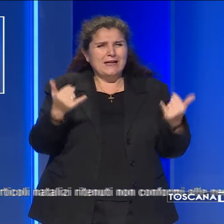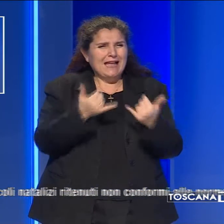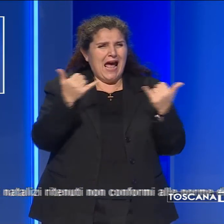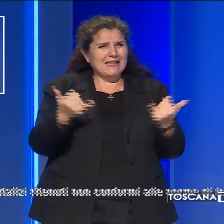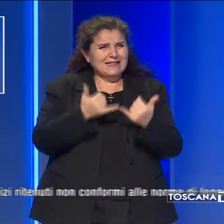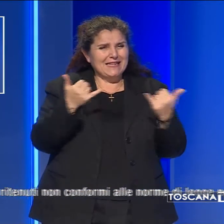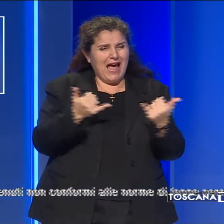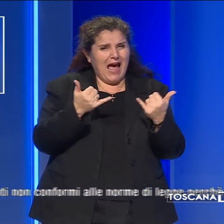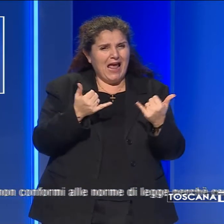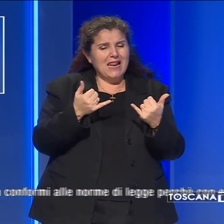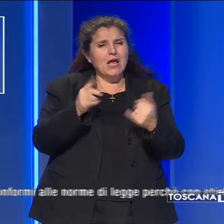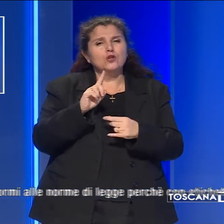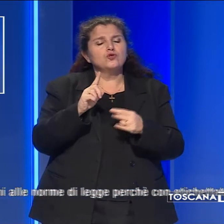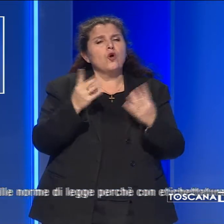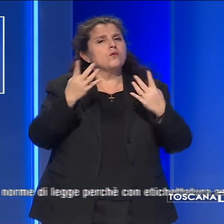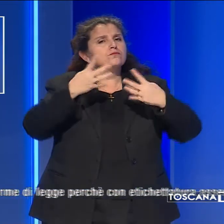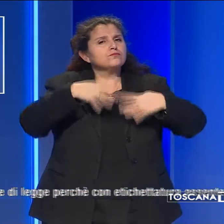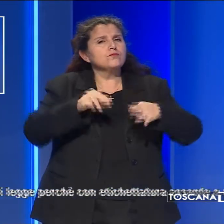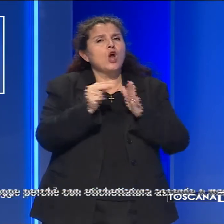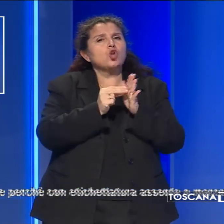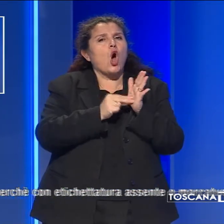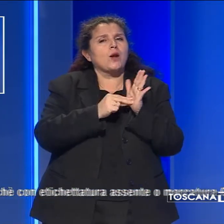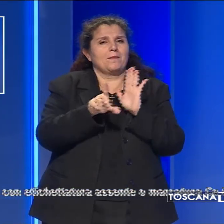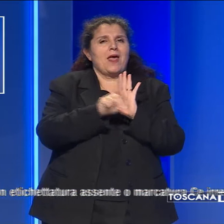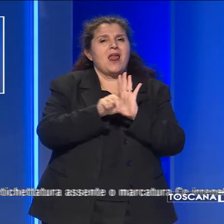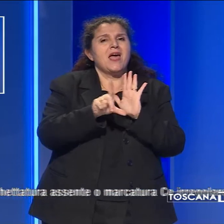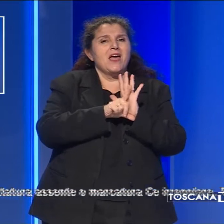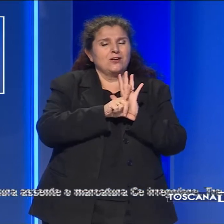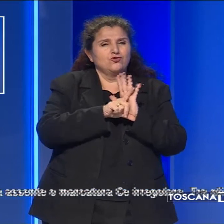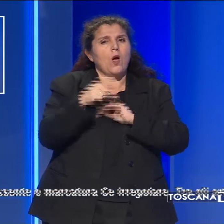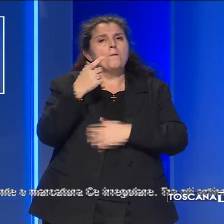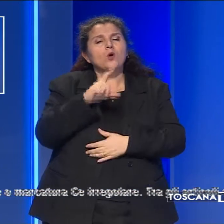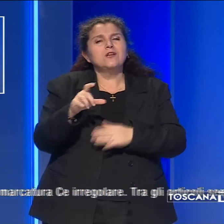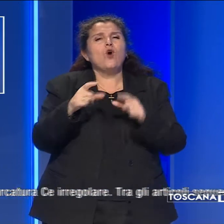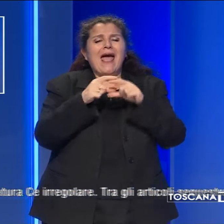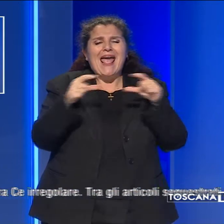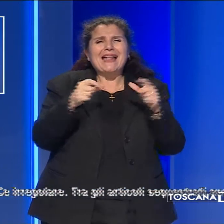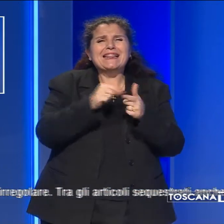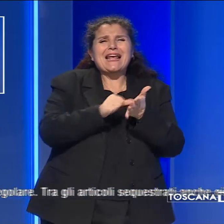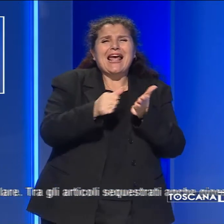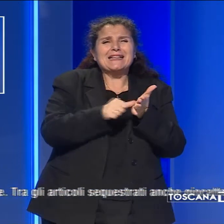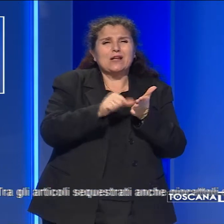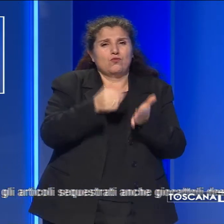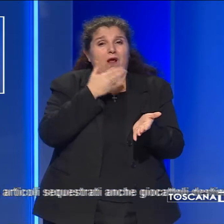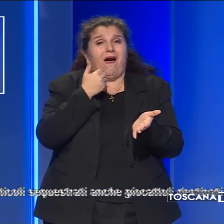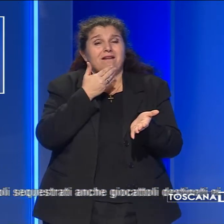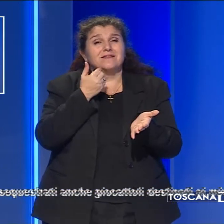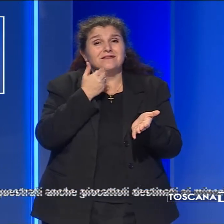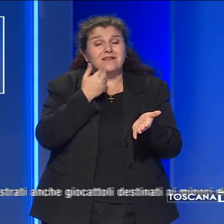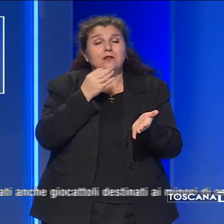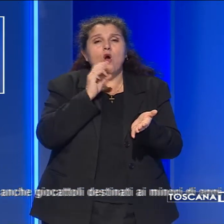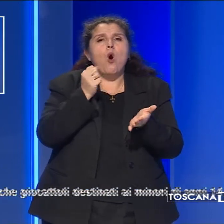ritenuti non conformi alle norme di legge perché con etichettatura assente o